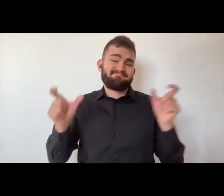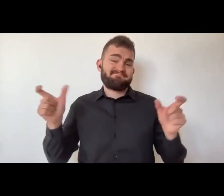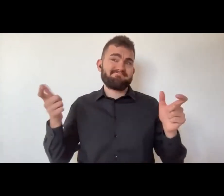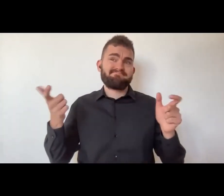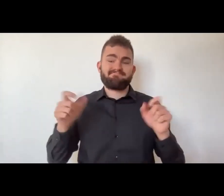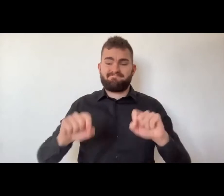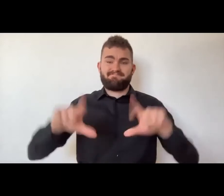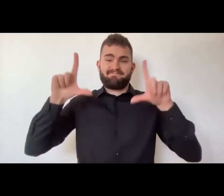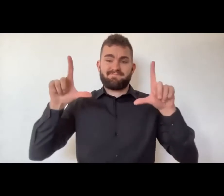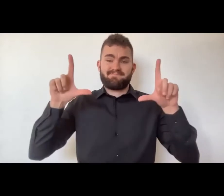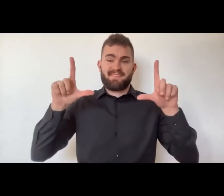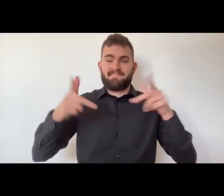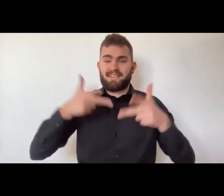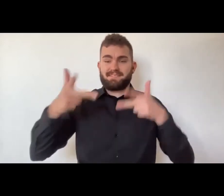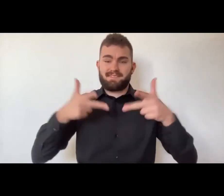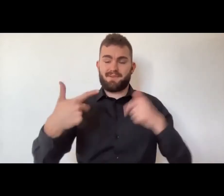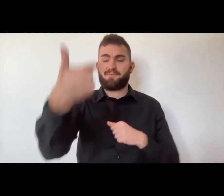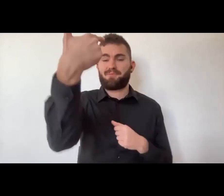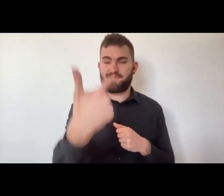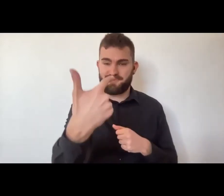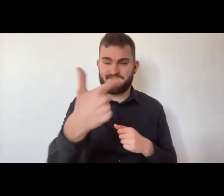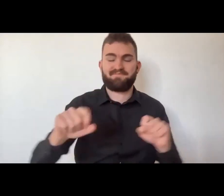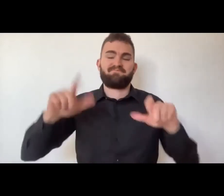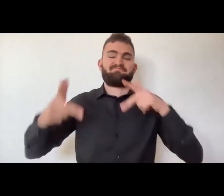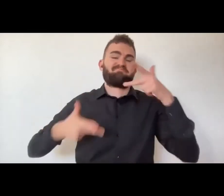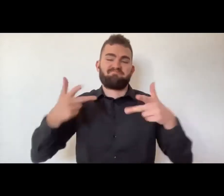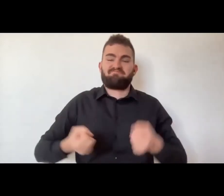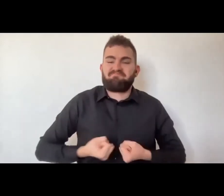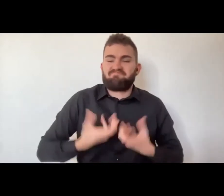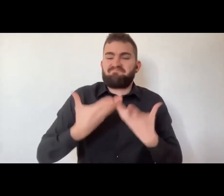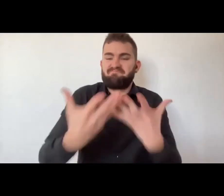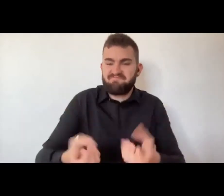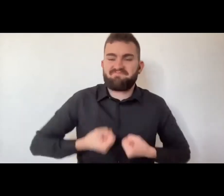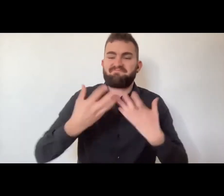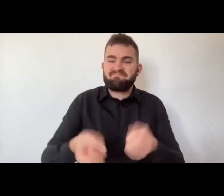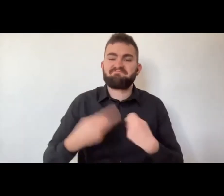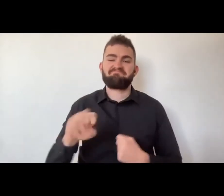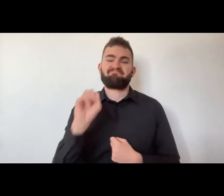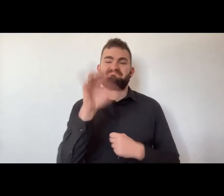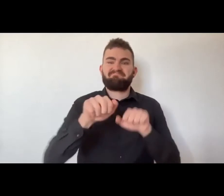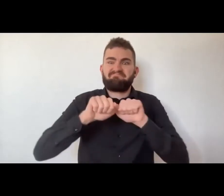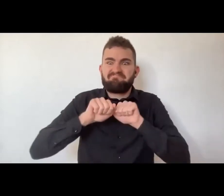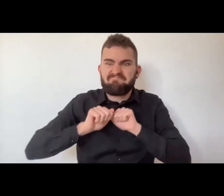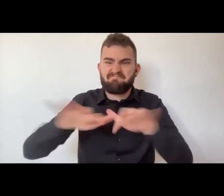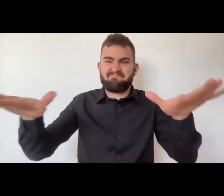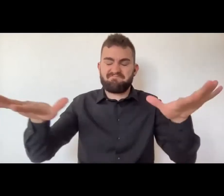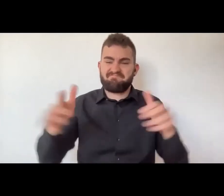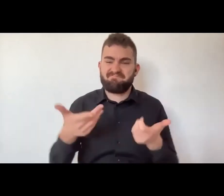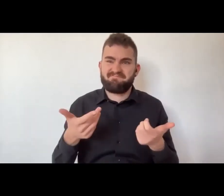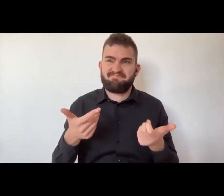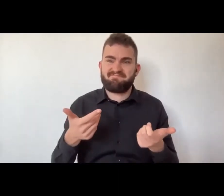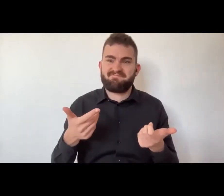che permette a noi persone di aprire un video, di videoregistrarsi, di esprimerci